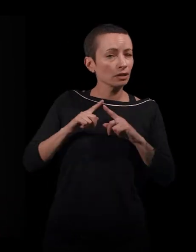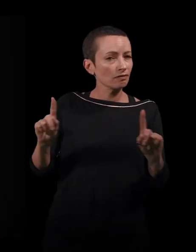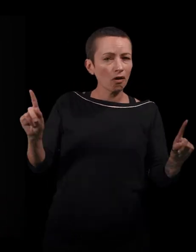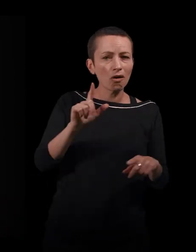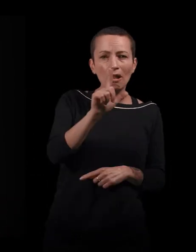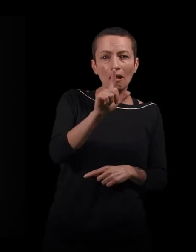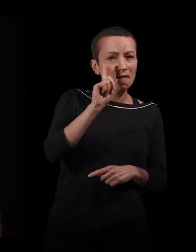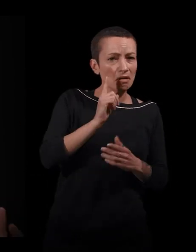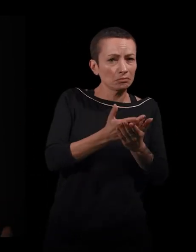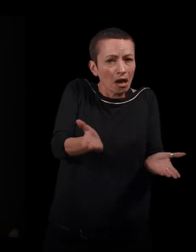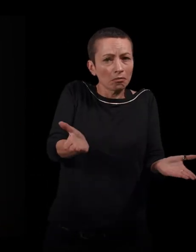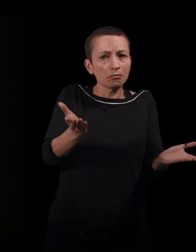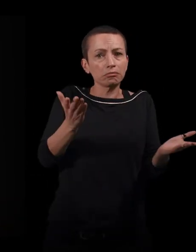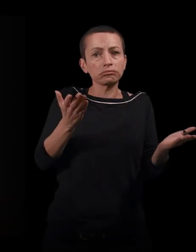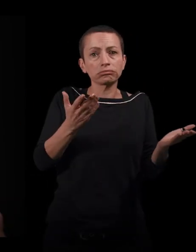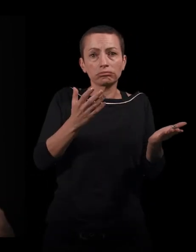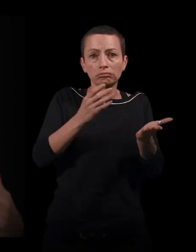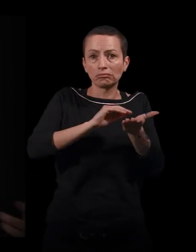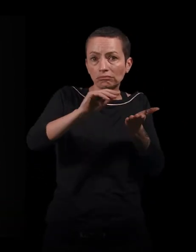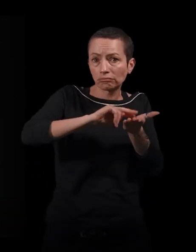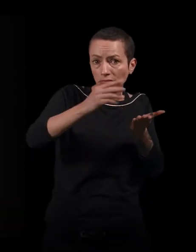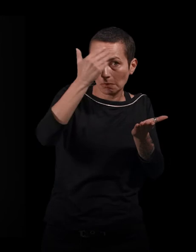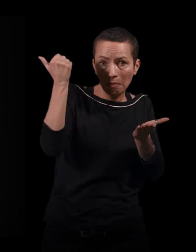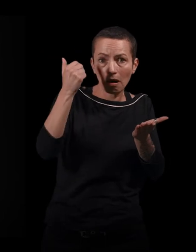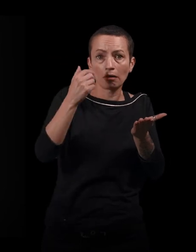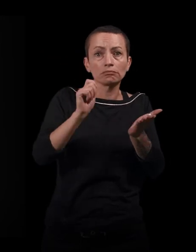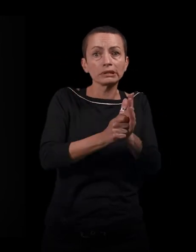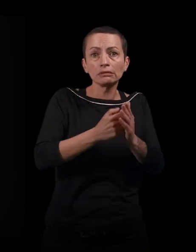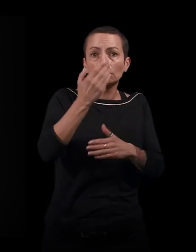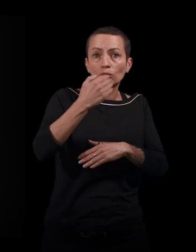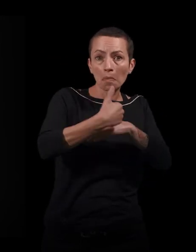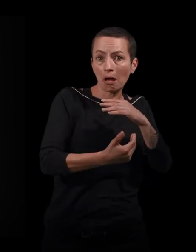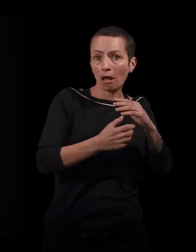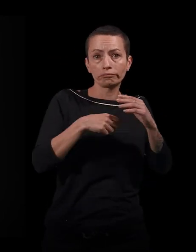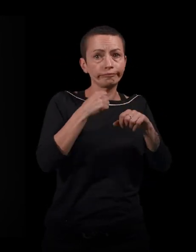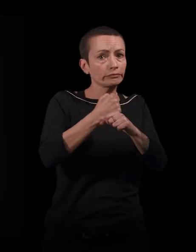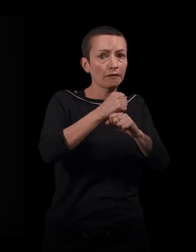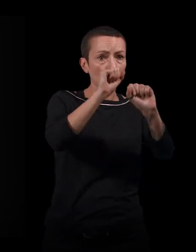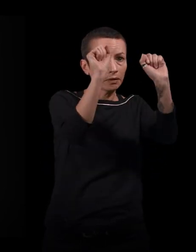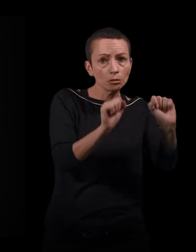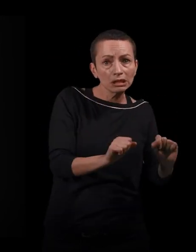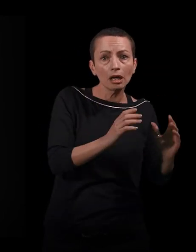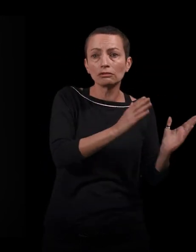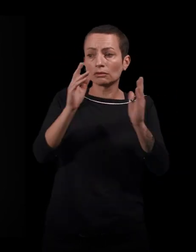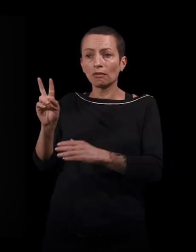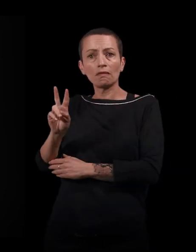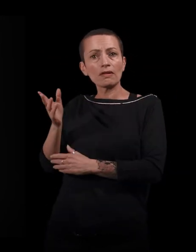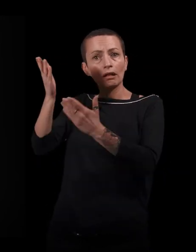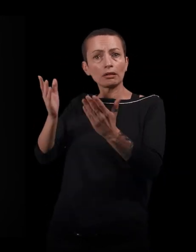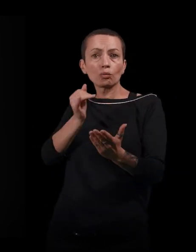Léla, c'est une femme très simple, donc, je disais, analfabète, femme de ménage, quand elle a besoin de gagner de l'argent. Viviane est une petite